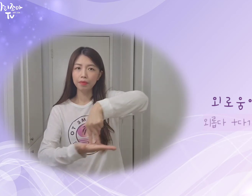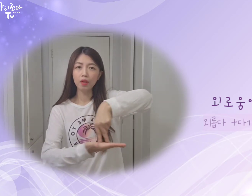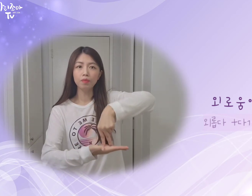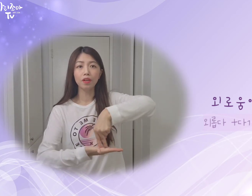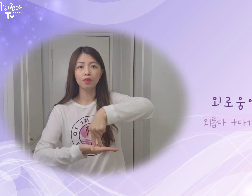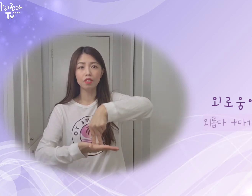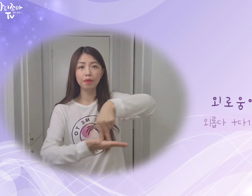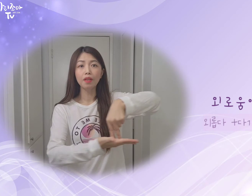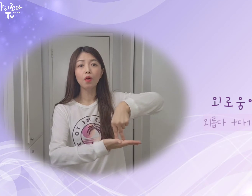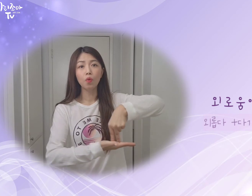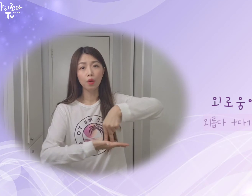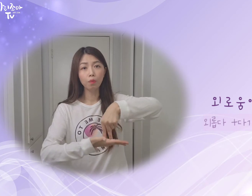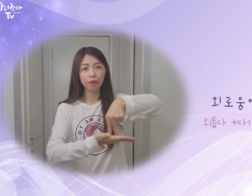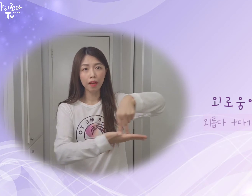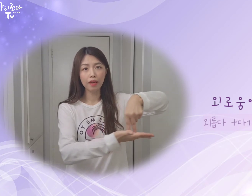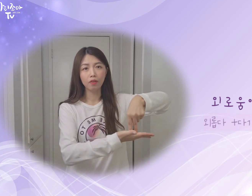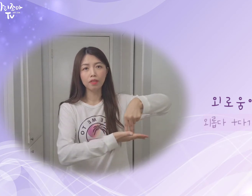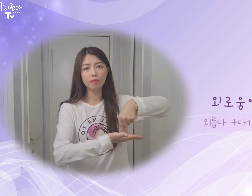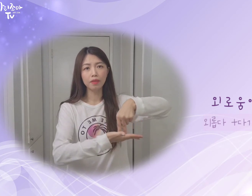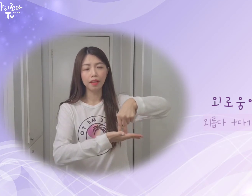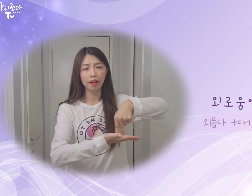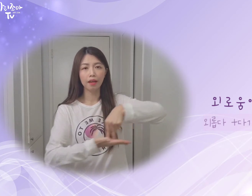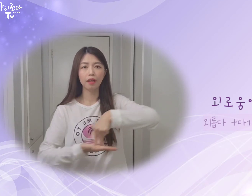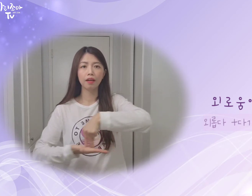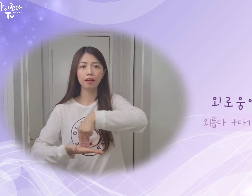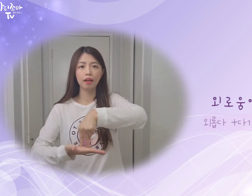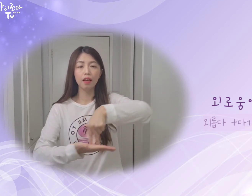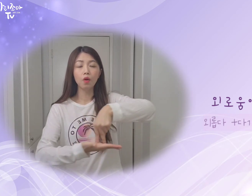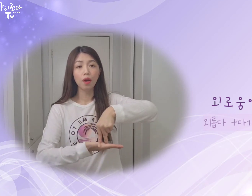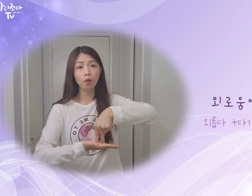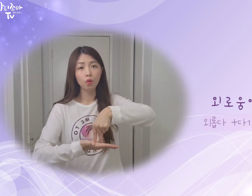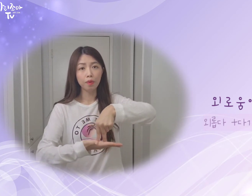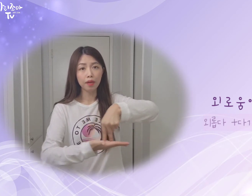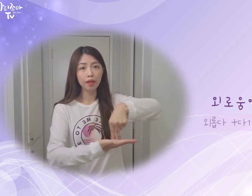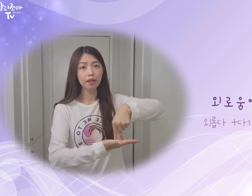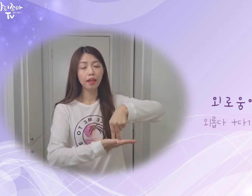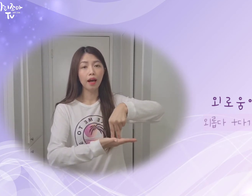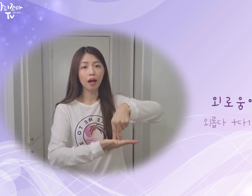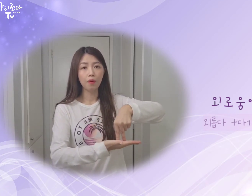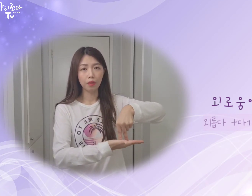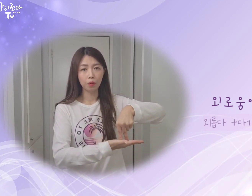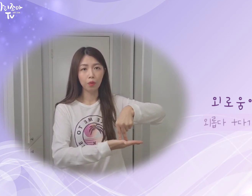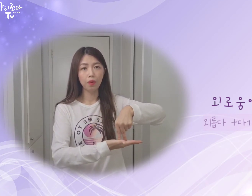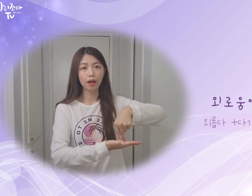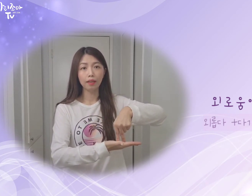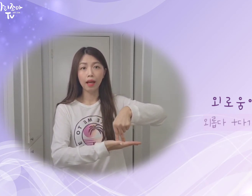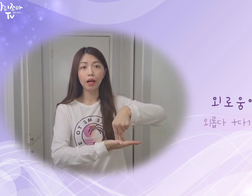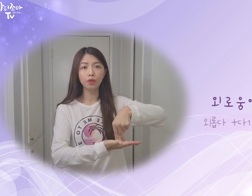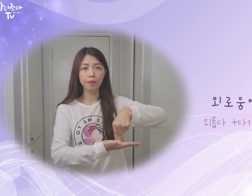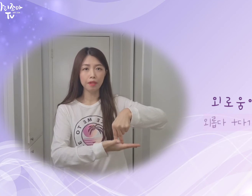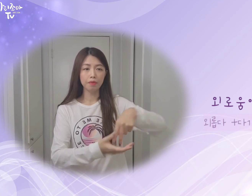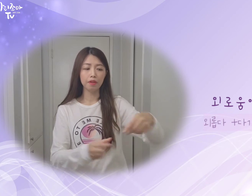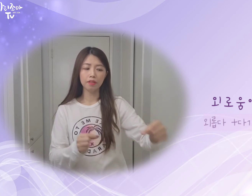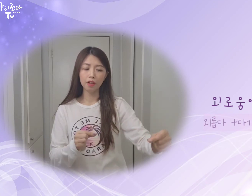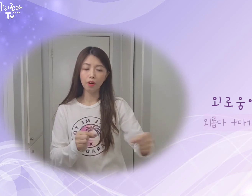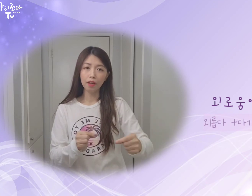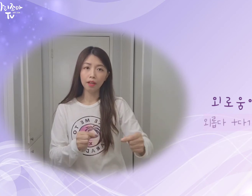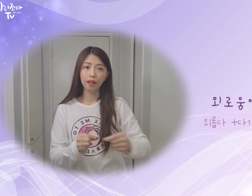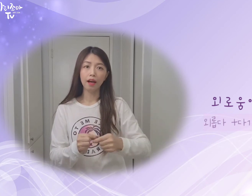함께 움직여주시면 외롭다. 이런 뜻입니다. 외로움이 다가와도 아까 다가오다 말씀드렸죠. 그래서